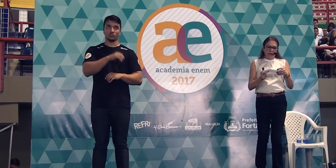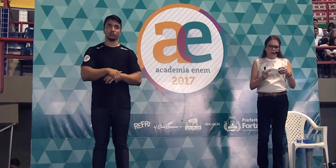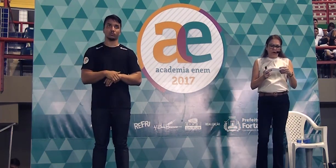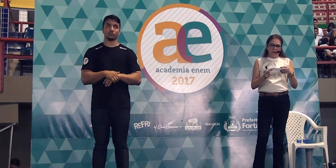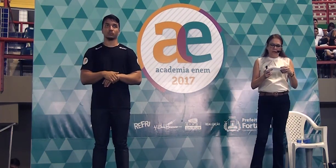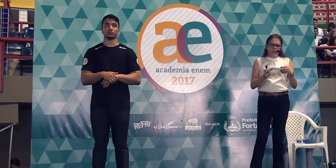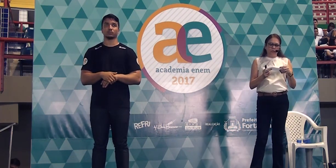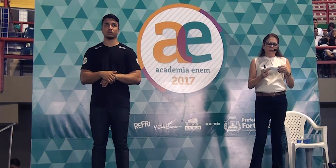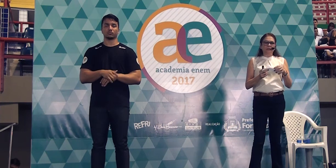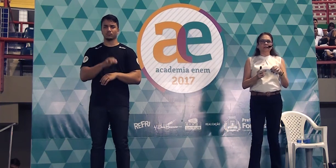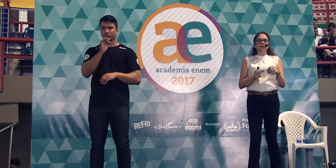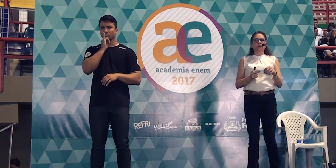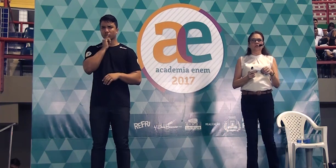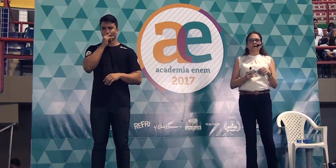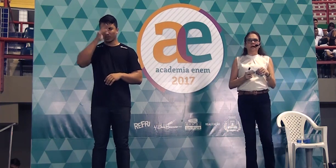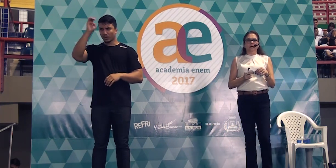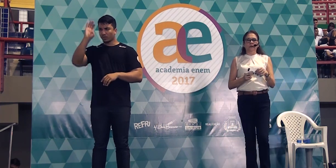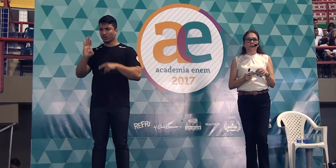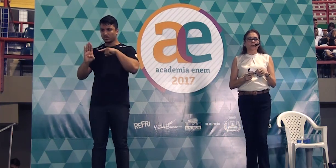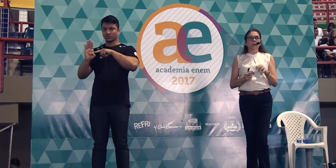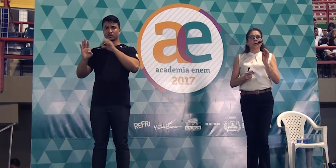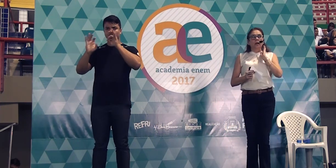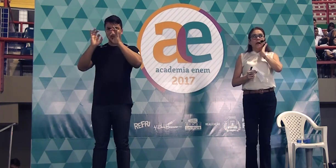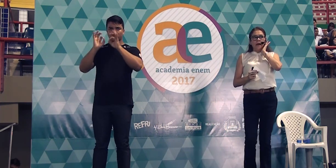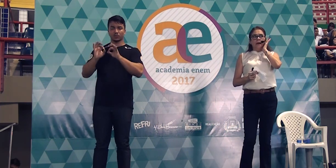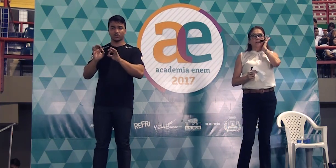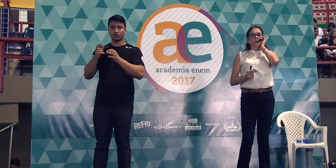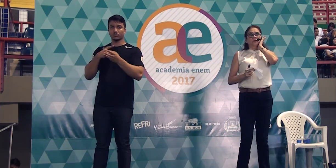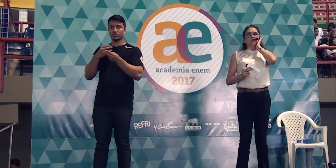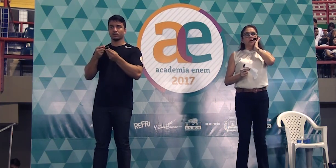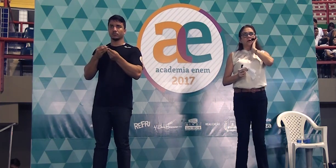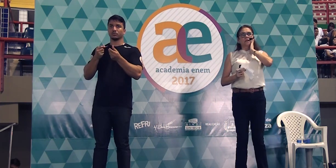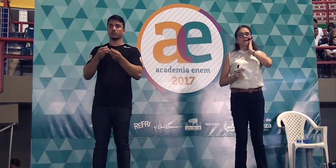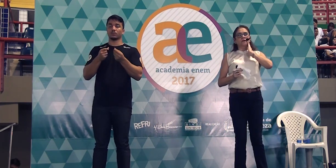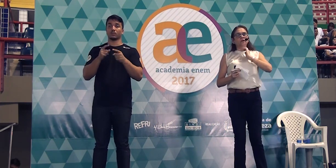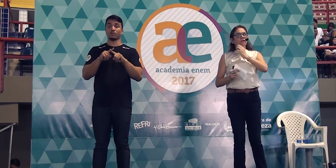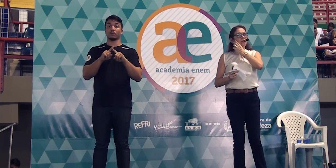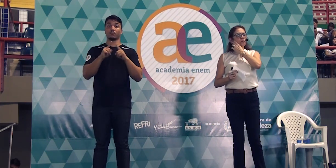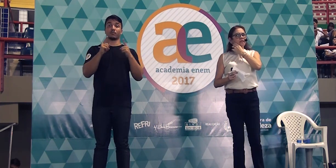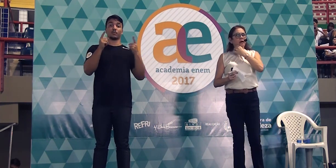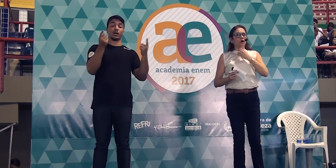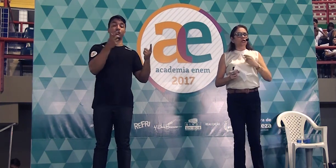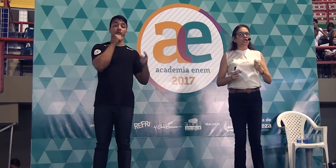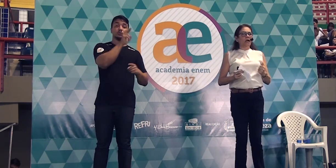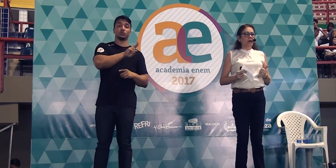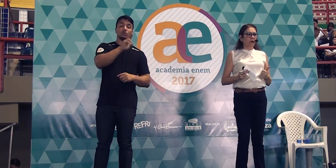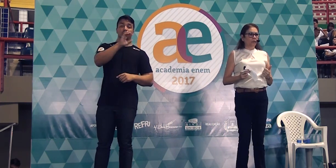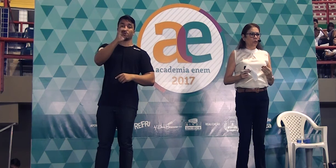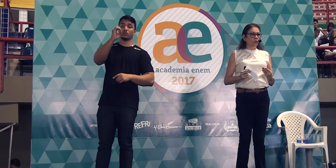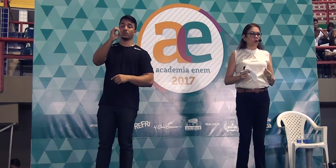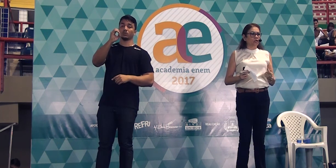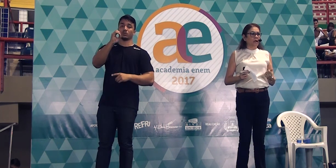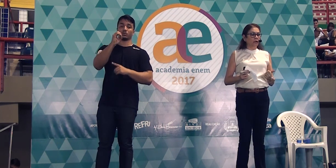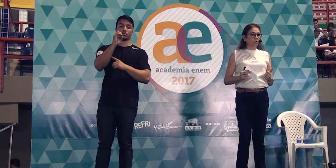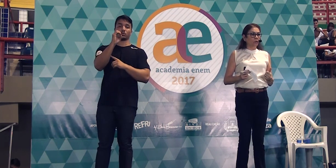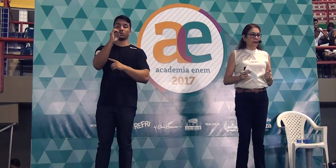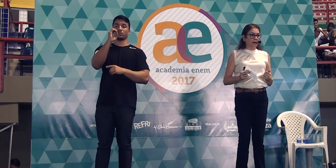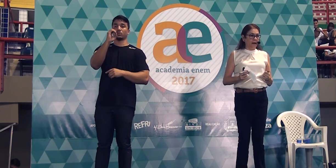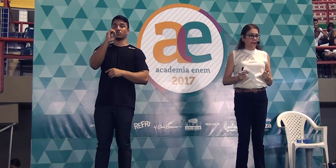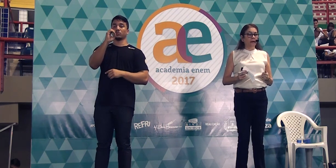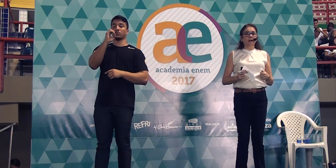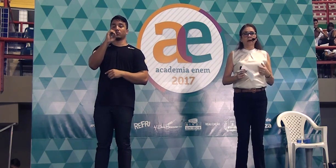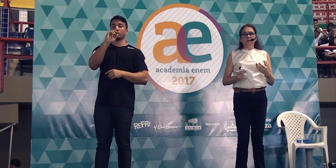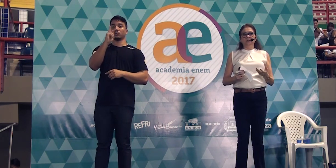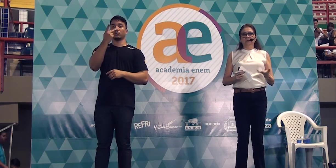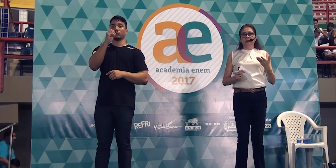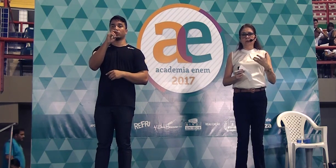É correto, no Brasil, odierno, é, só que se você usar odierno, odierno com